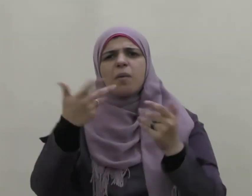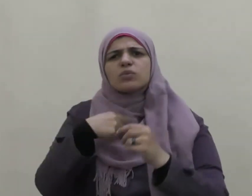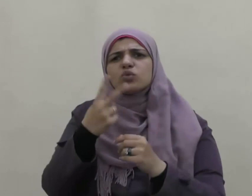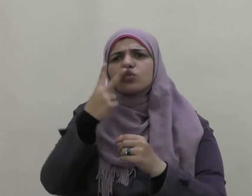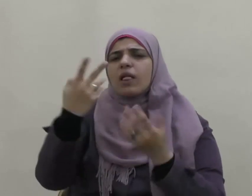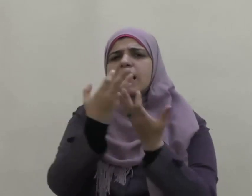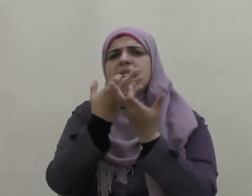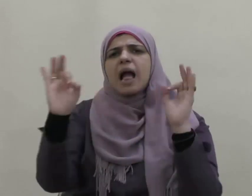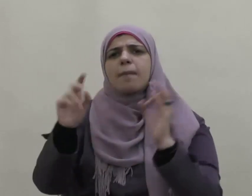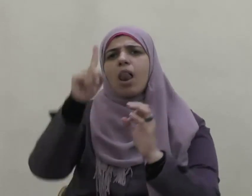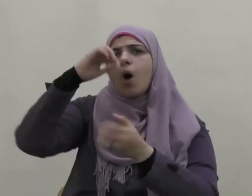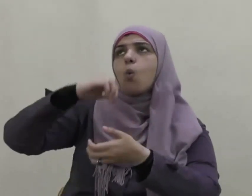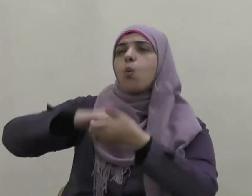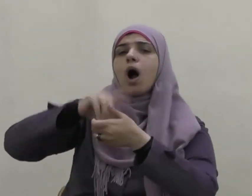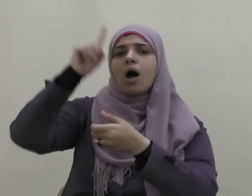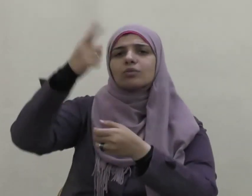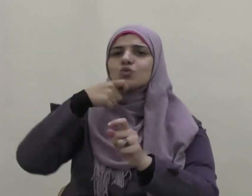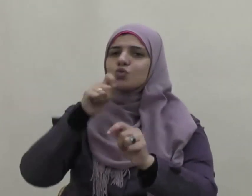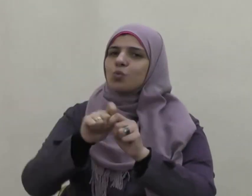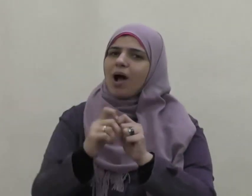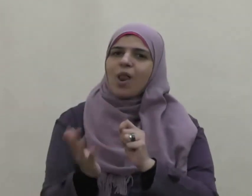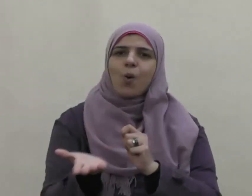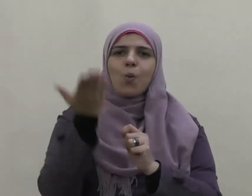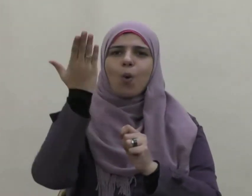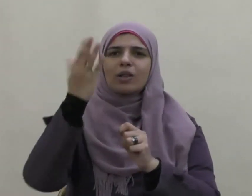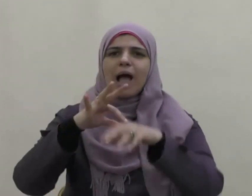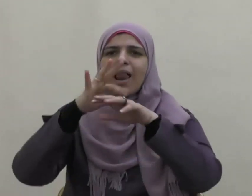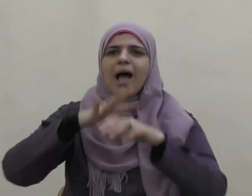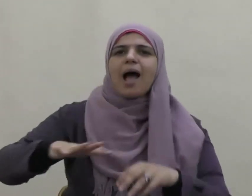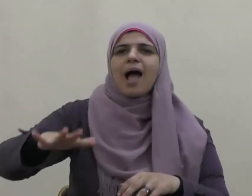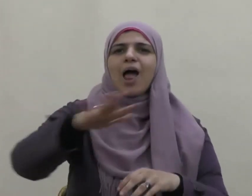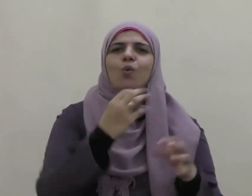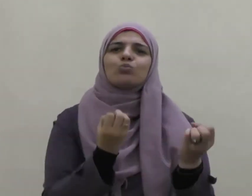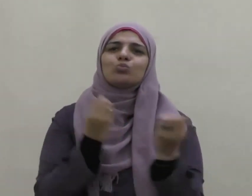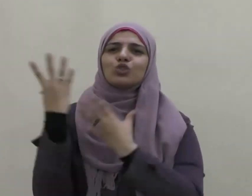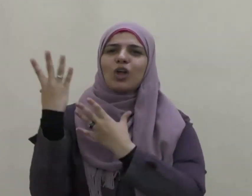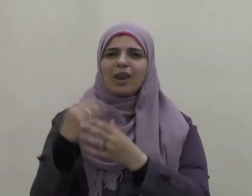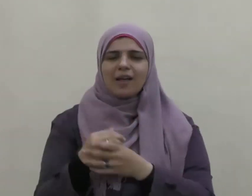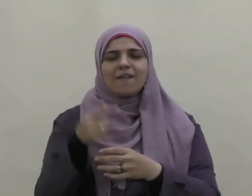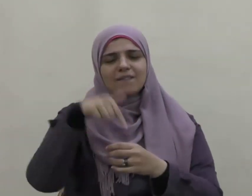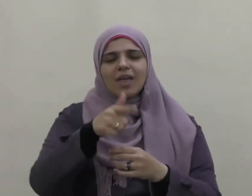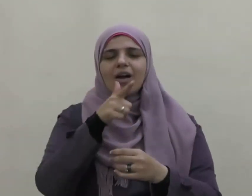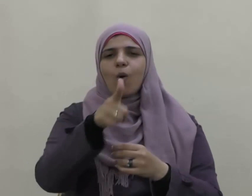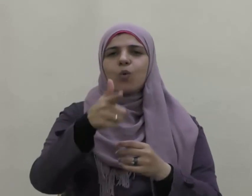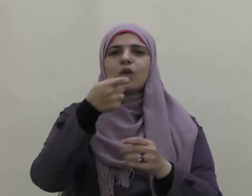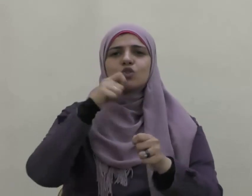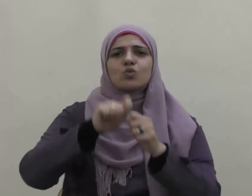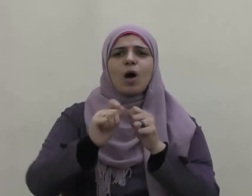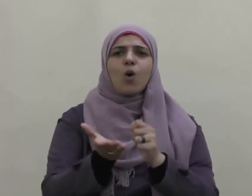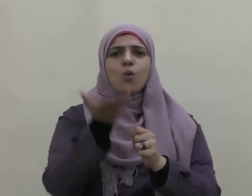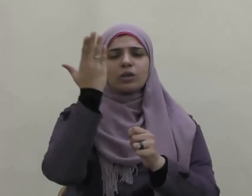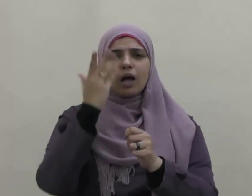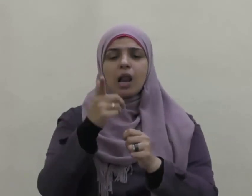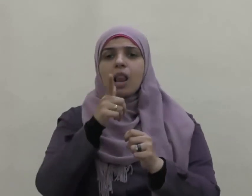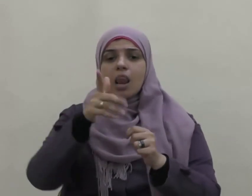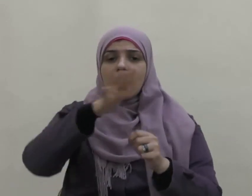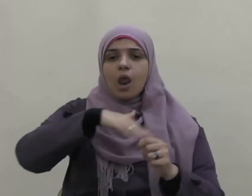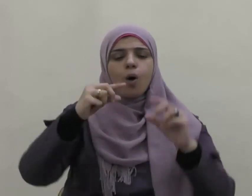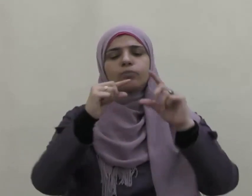وعد الله عز وجل أهله بالجنة في قوله تعالى لهم درجات عند